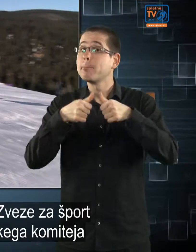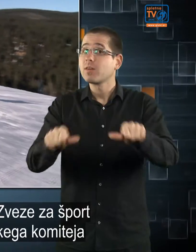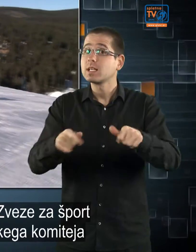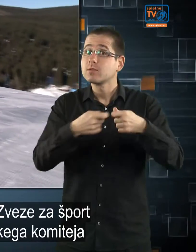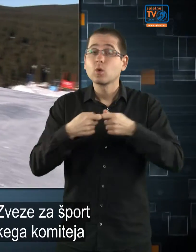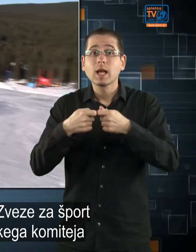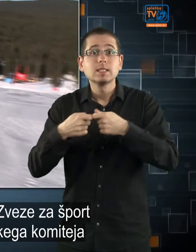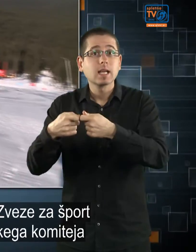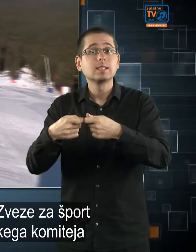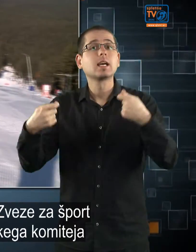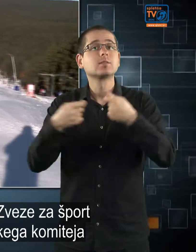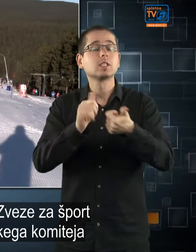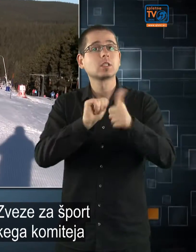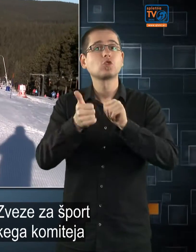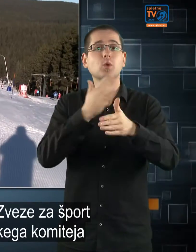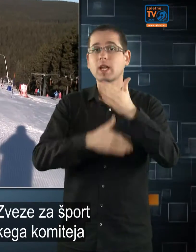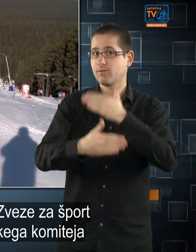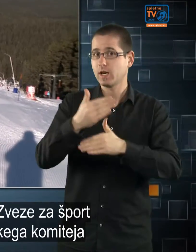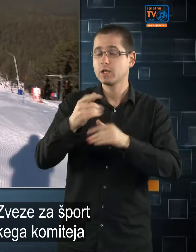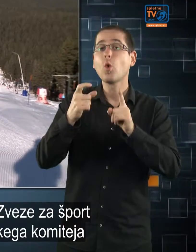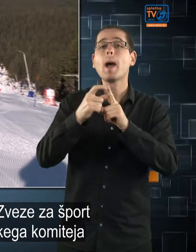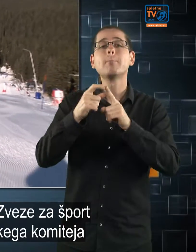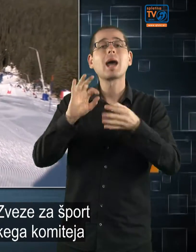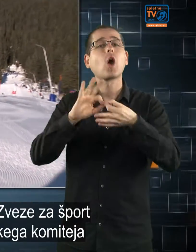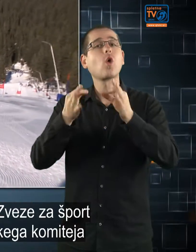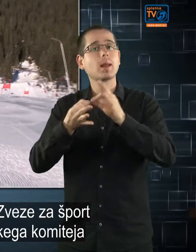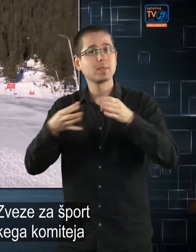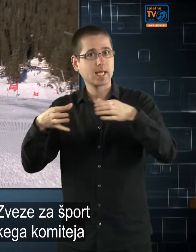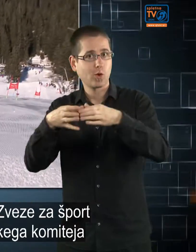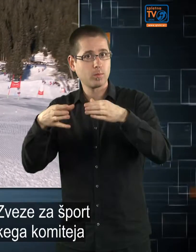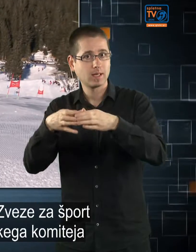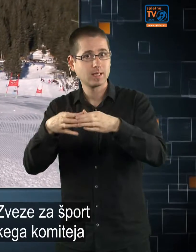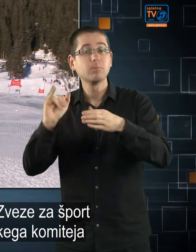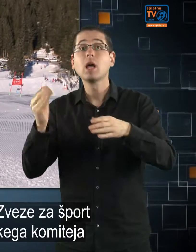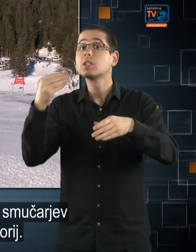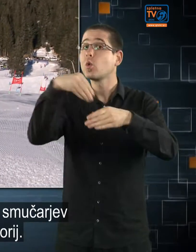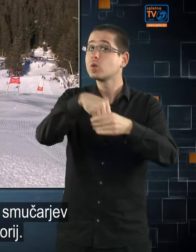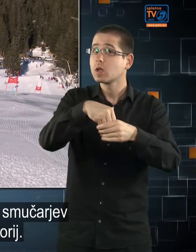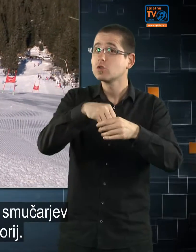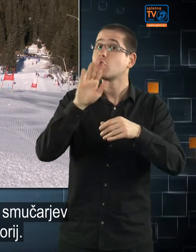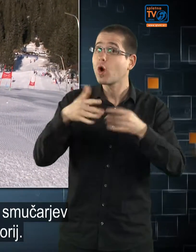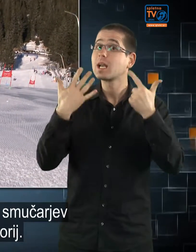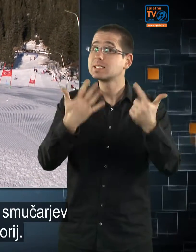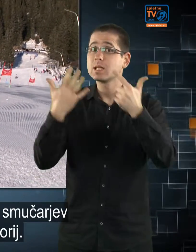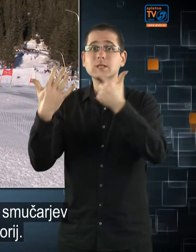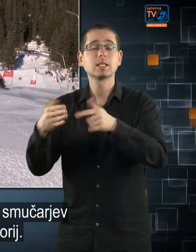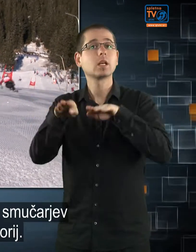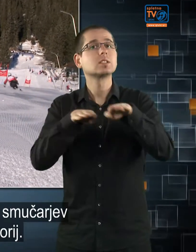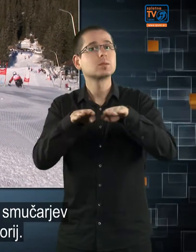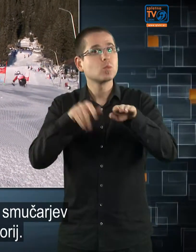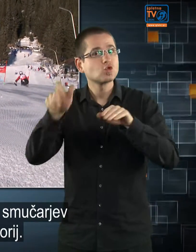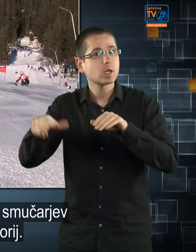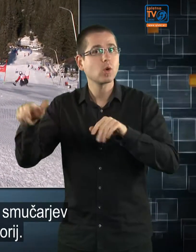Prvenstvo v organizaciji Zveze za šport invalidov paraolimpijskega komiteja se je vdeležilo kar 77